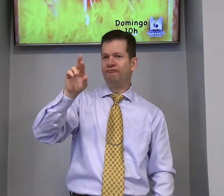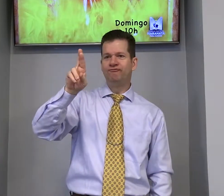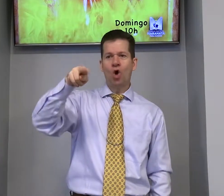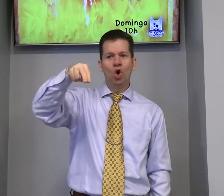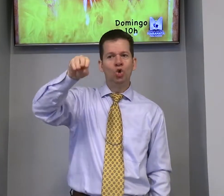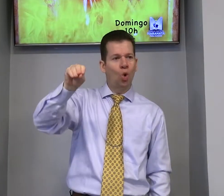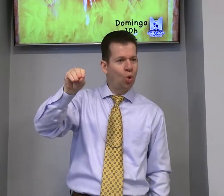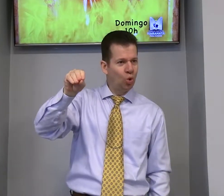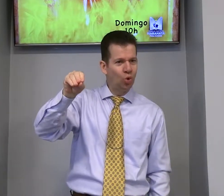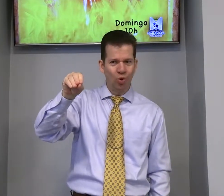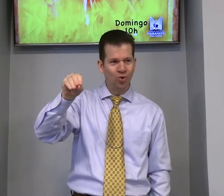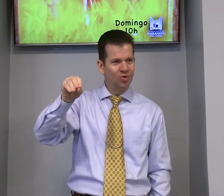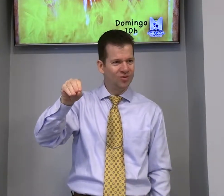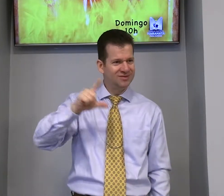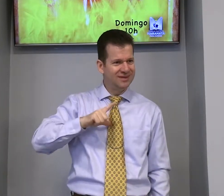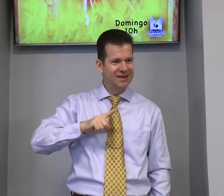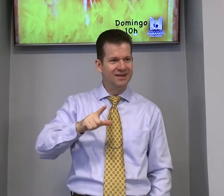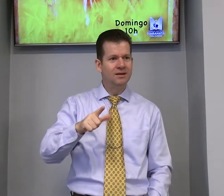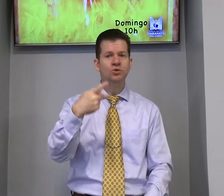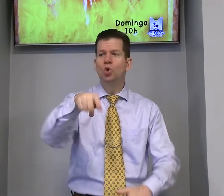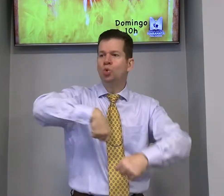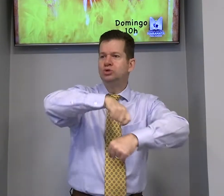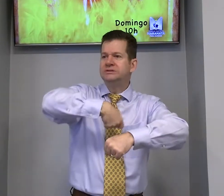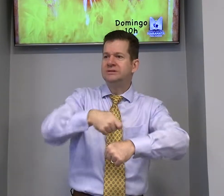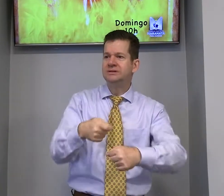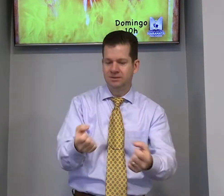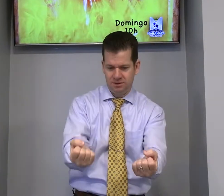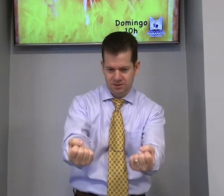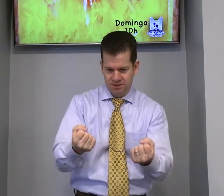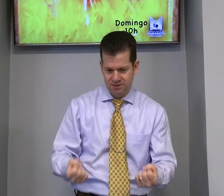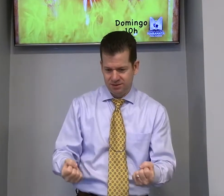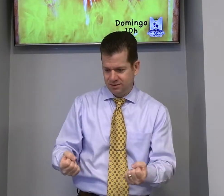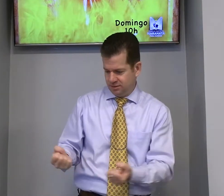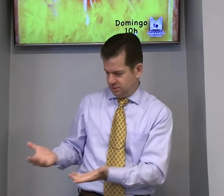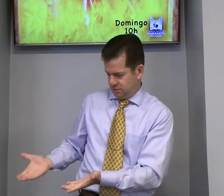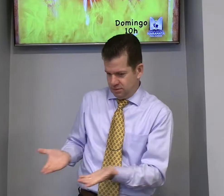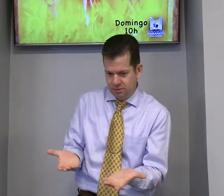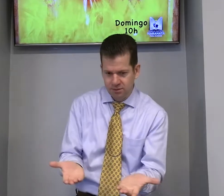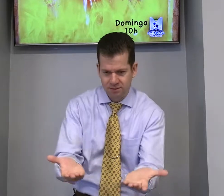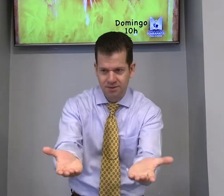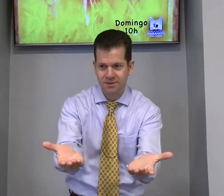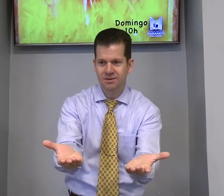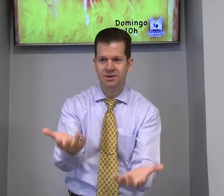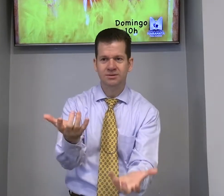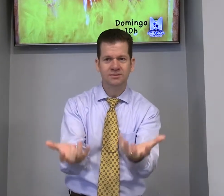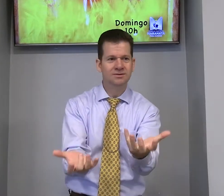What's the hell? yes oh oh